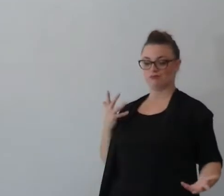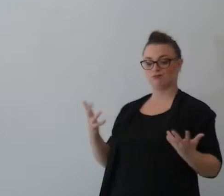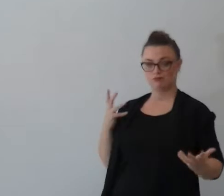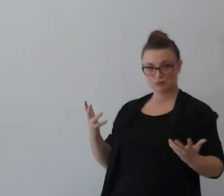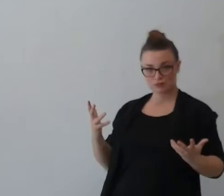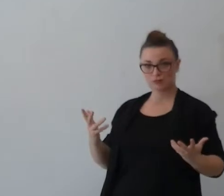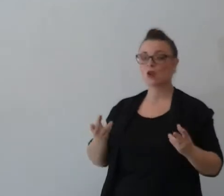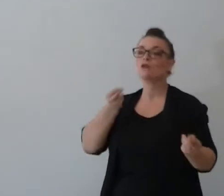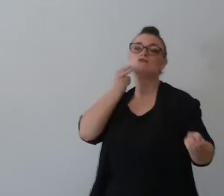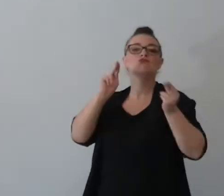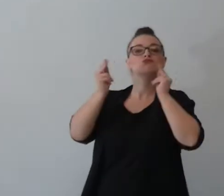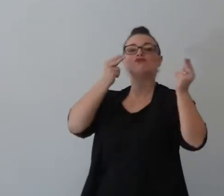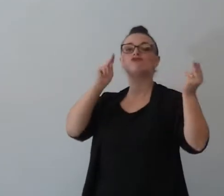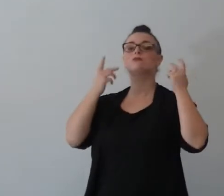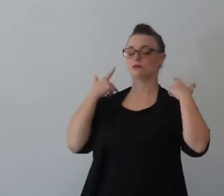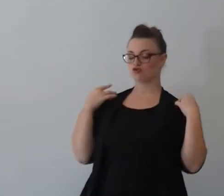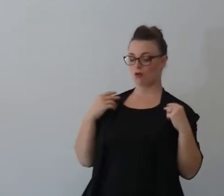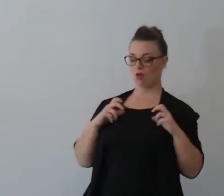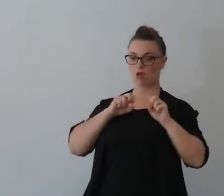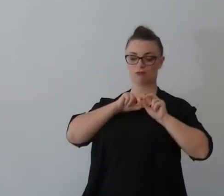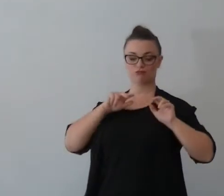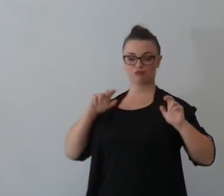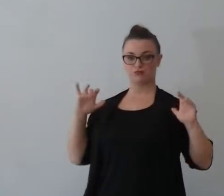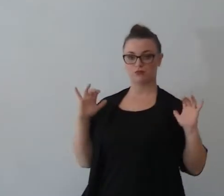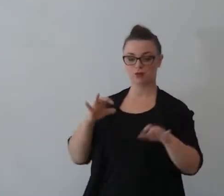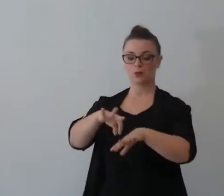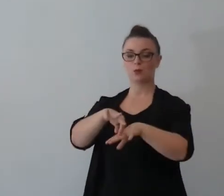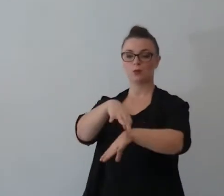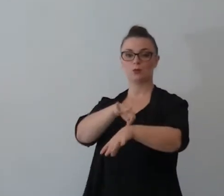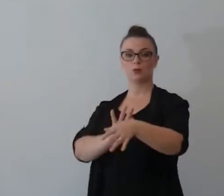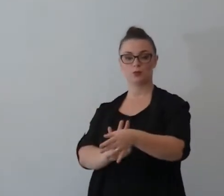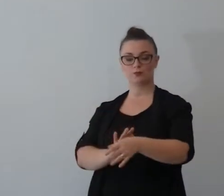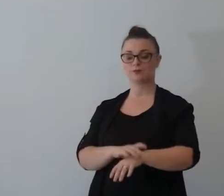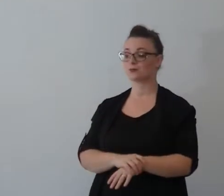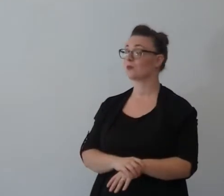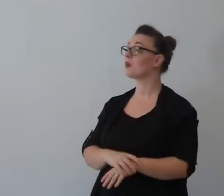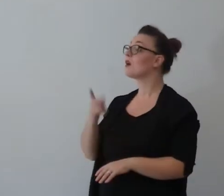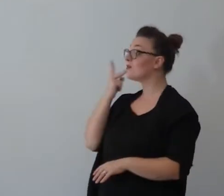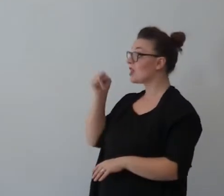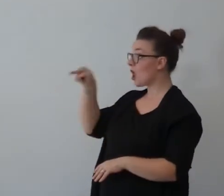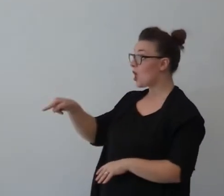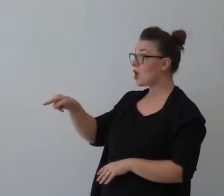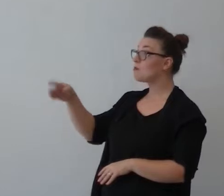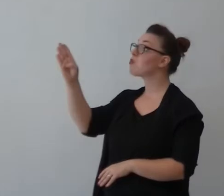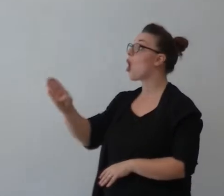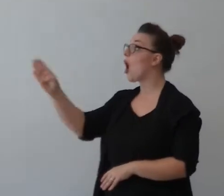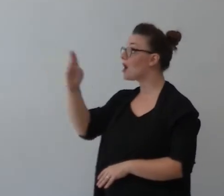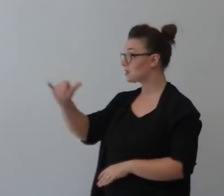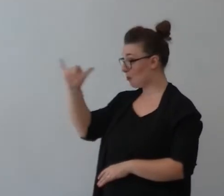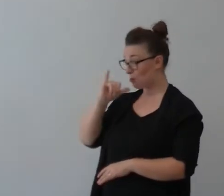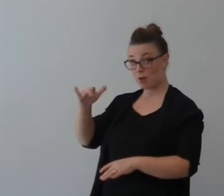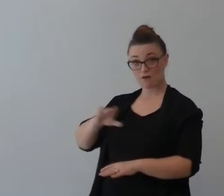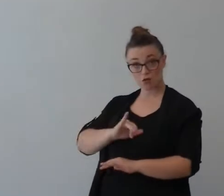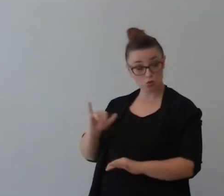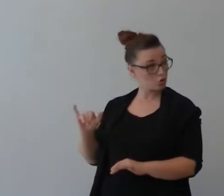truccati tutta metti i gioielli e quando lui ha bevuto abbastanza ricordo che